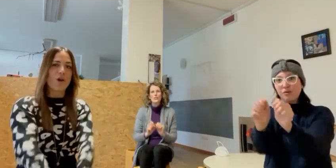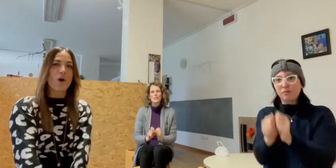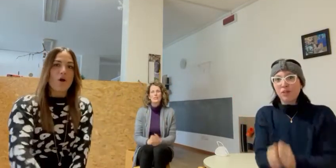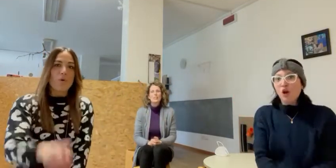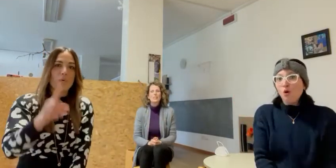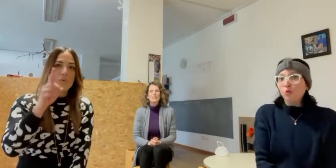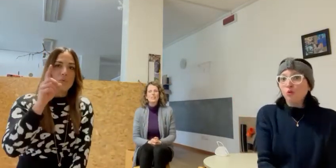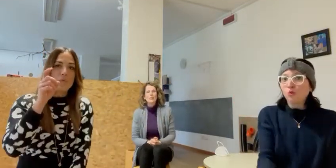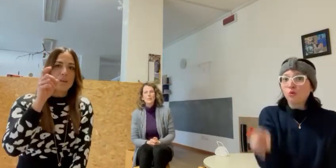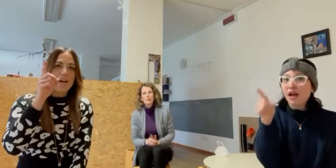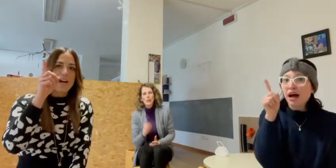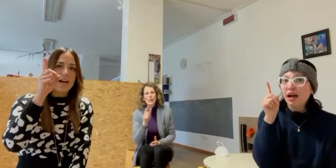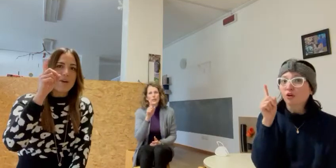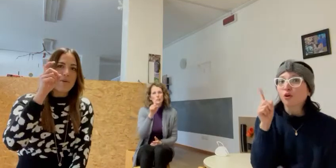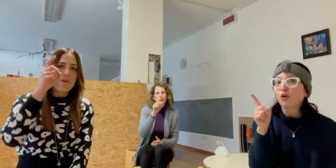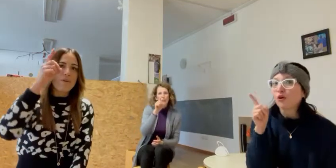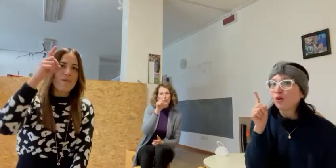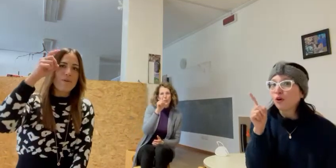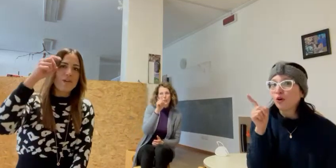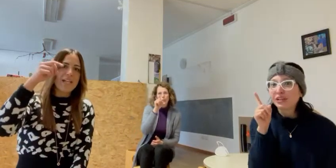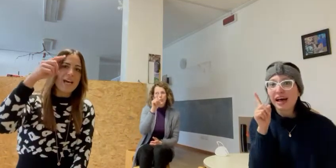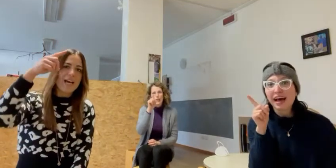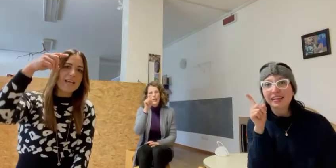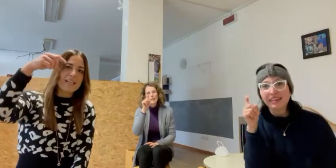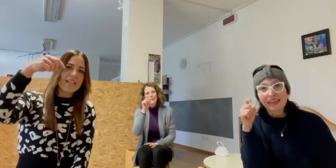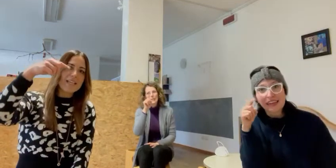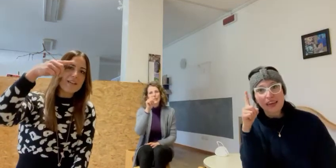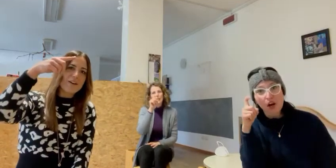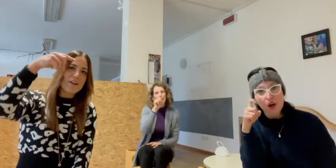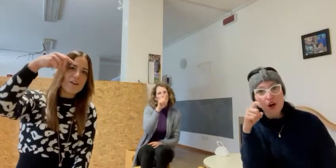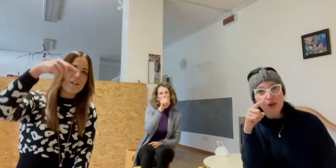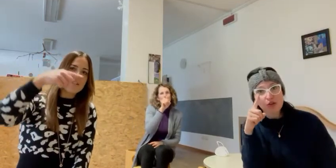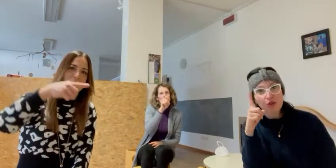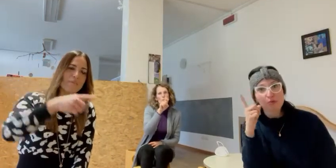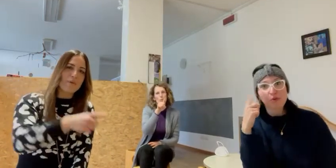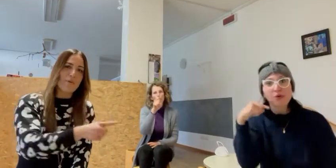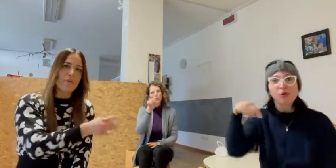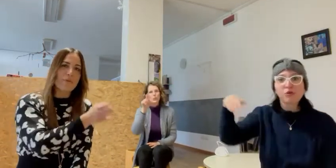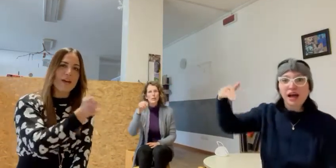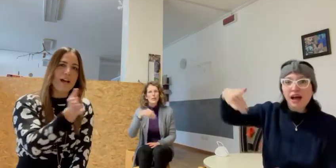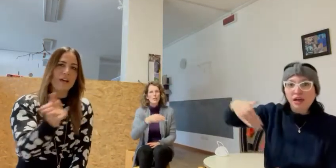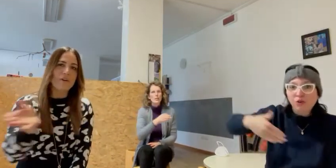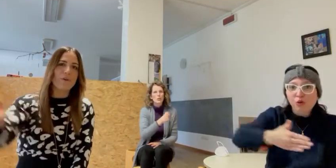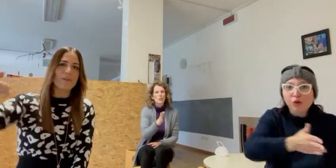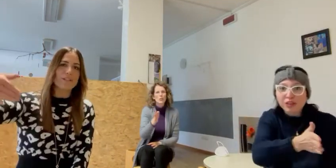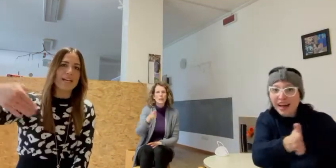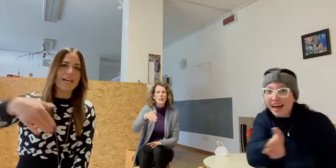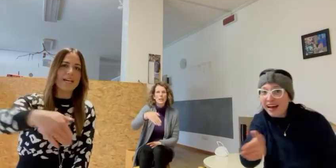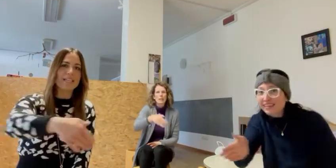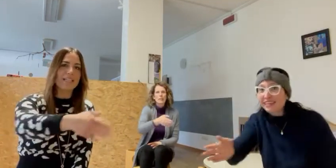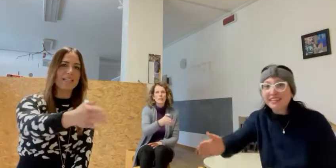Una coda di rosco, una coda di